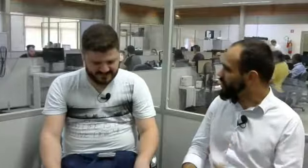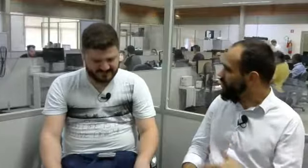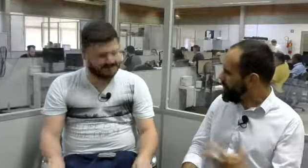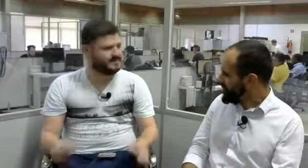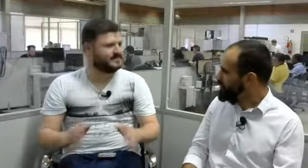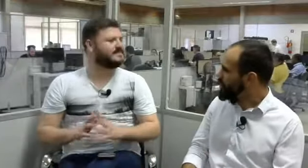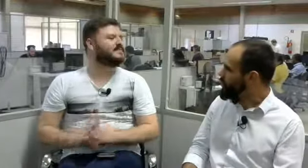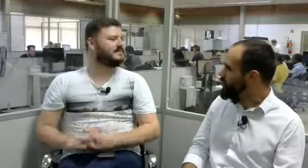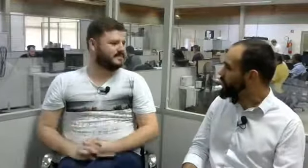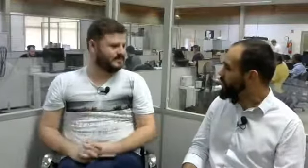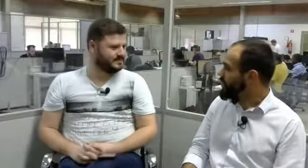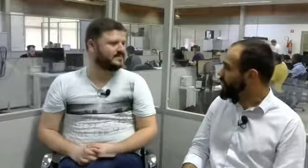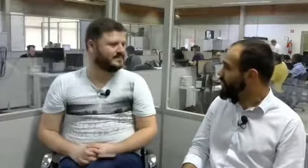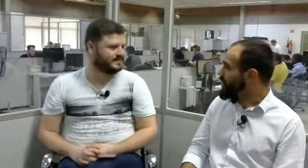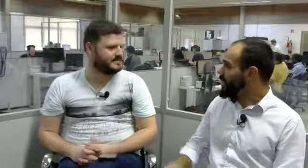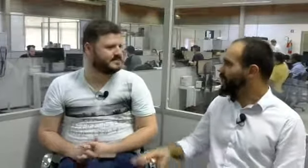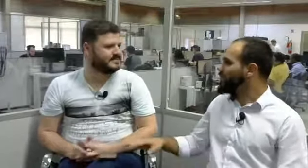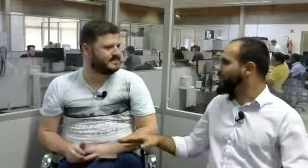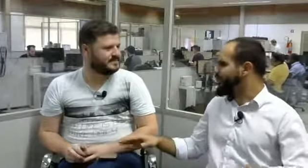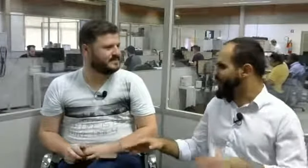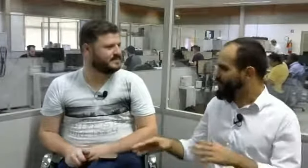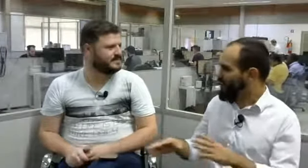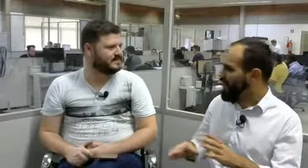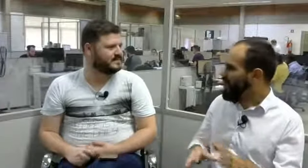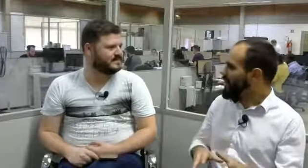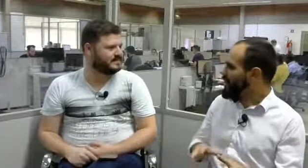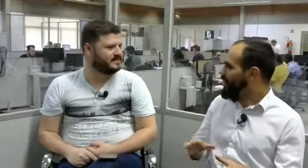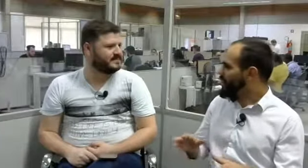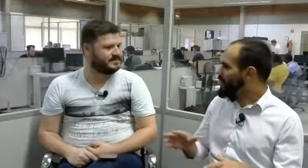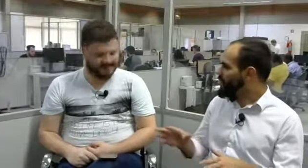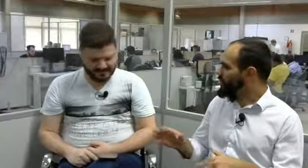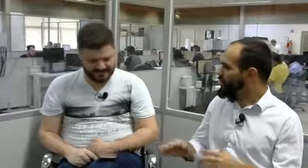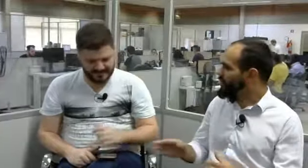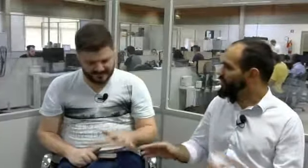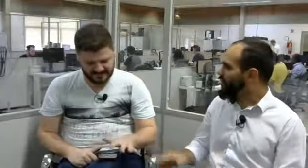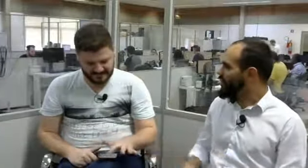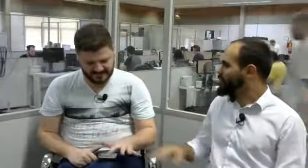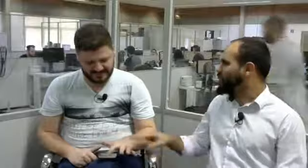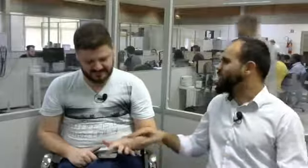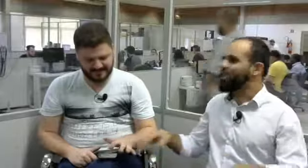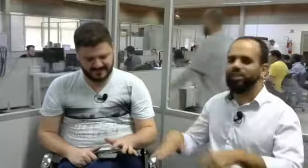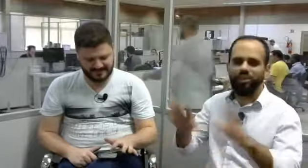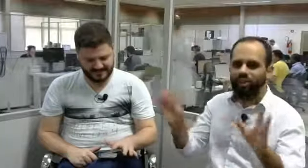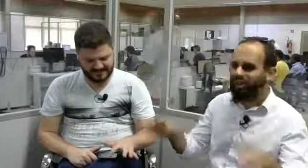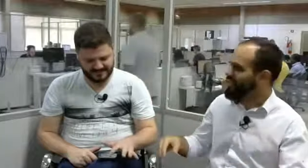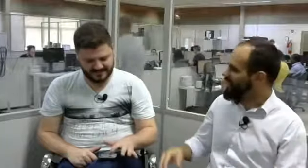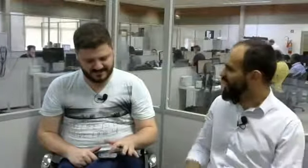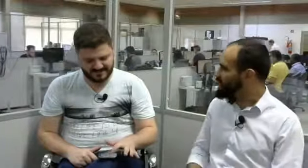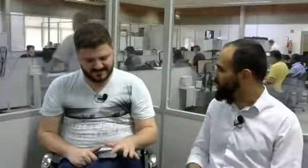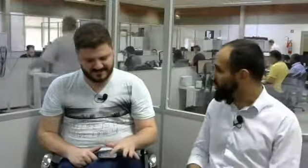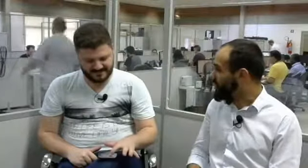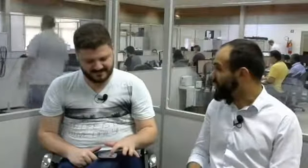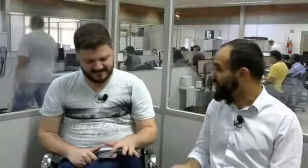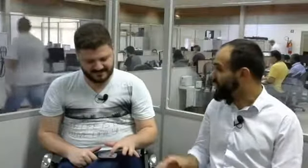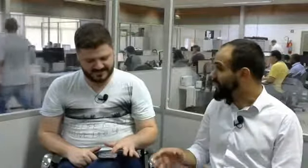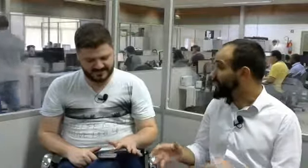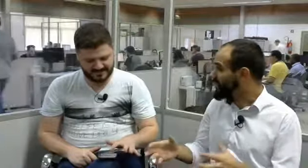convivo com os sinais e na adolescência, né? Quando a gente está mais entregue às missões religiosas e aí o pessoal das igrejas tem bastante